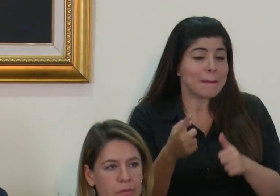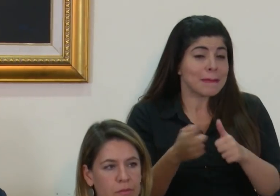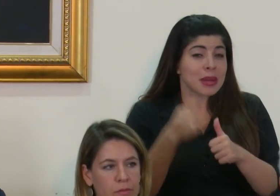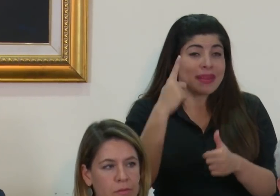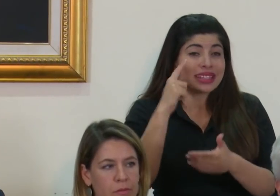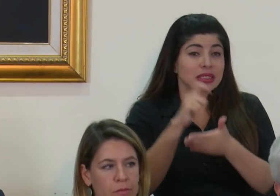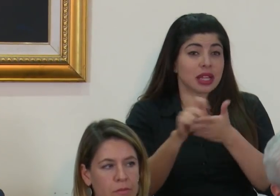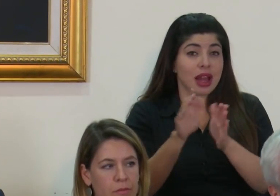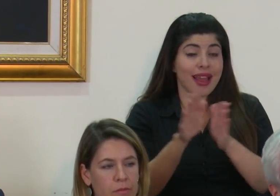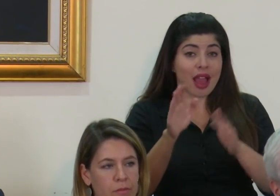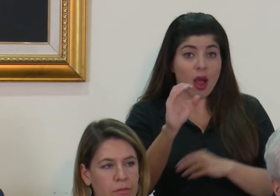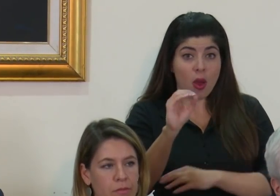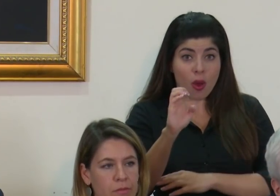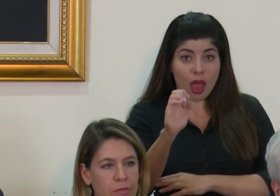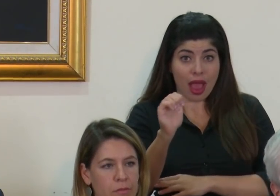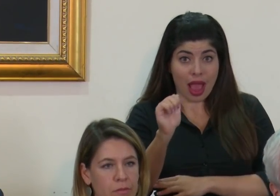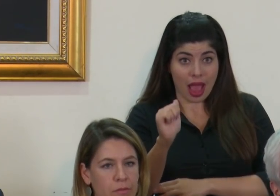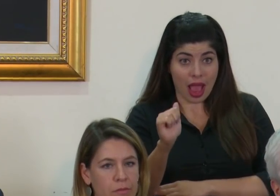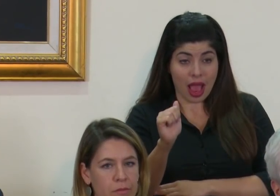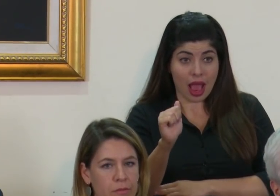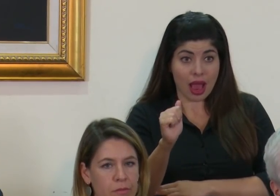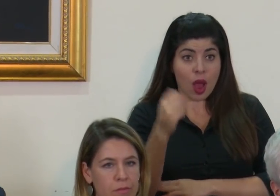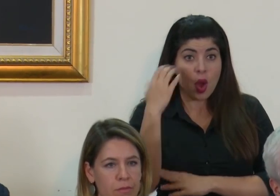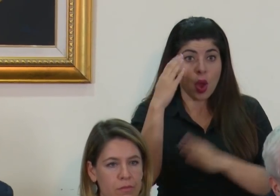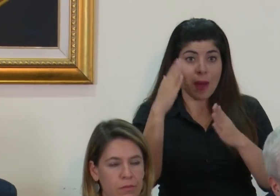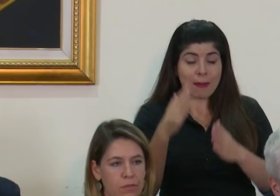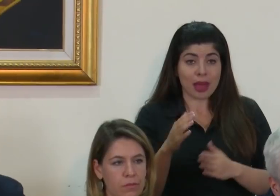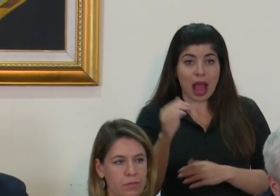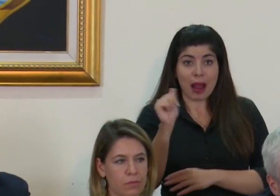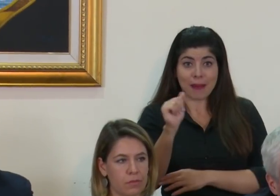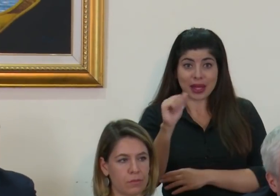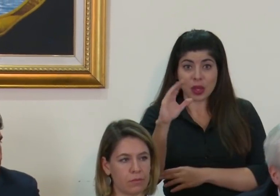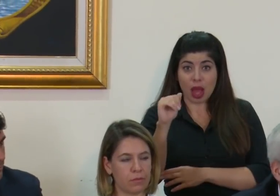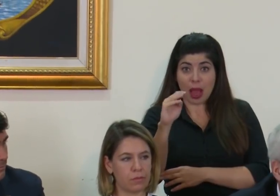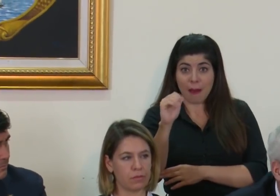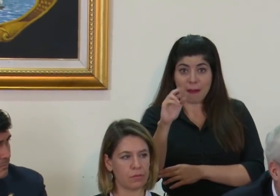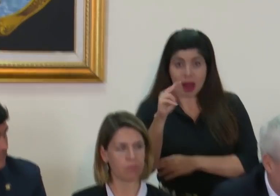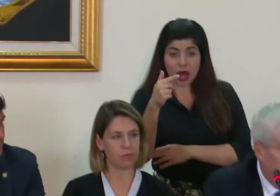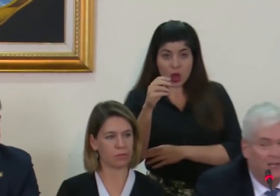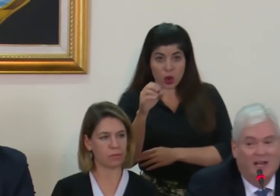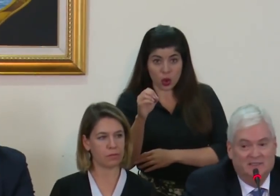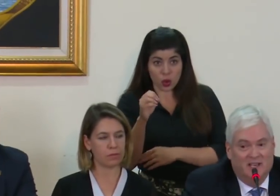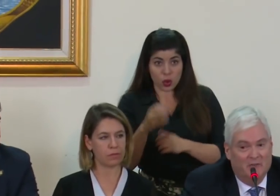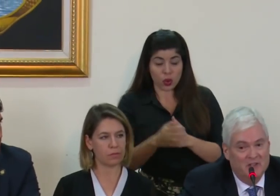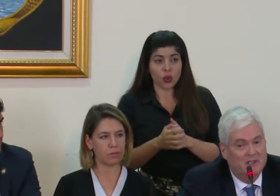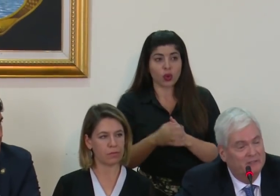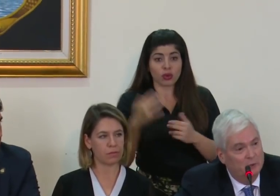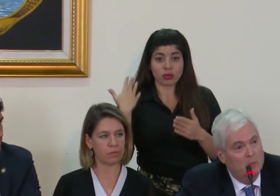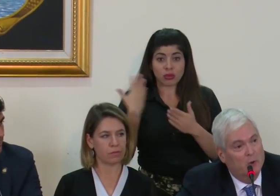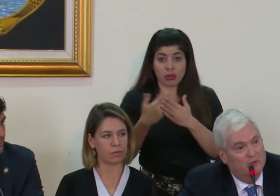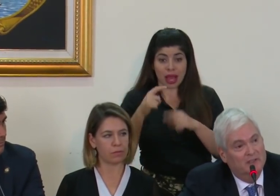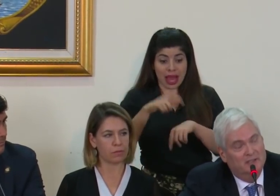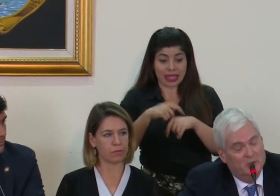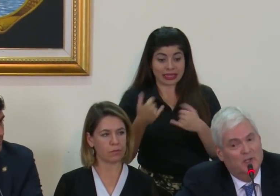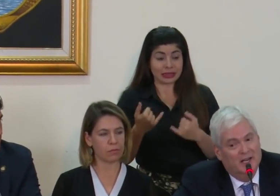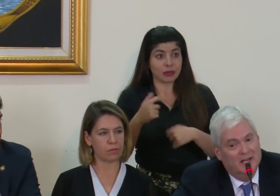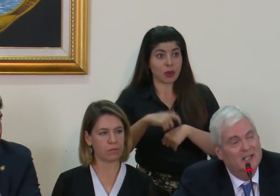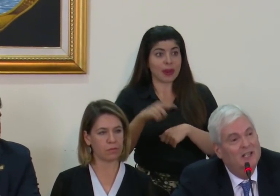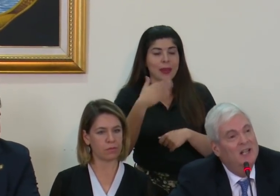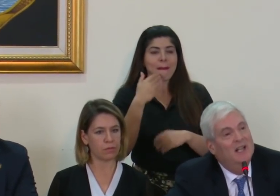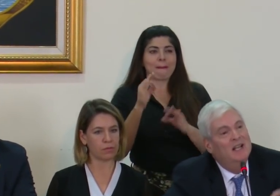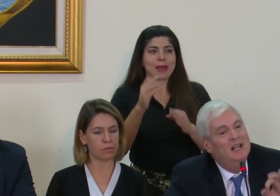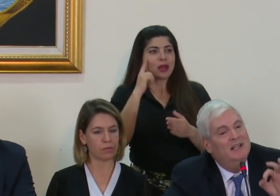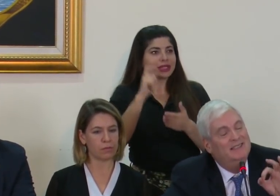secretario general de la OEA, el colombiano Alberto Lleras Camargo, quien se considera que hasta la fecha que ha sido el mejor secretario